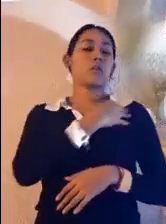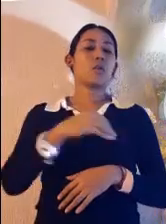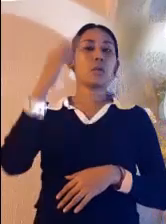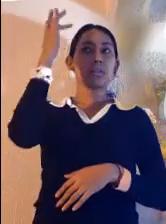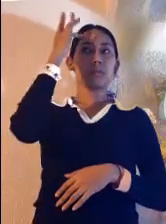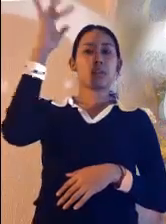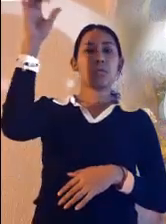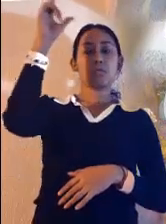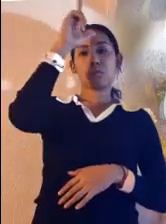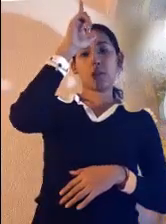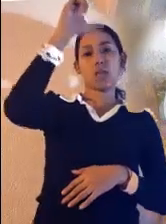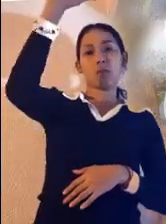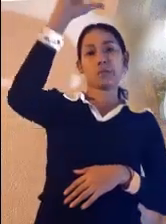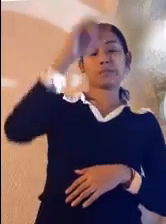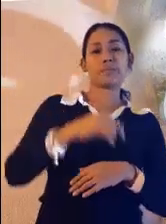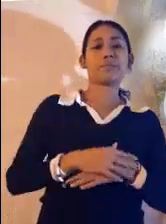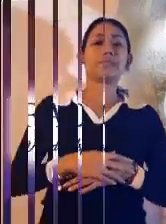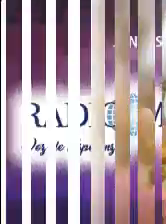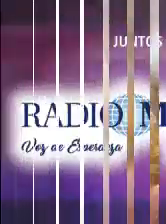y del Espíritu Santo.